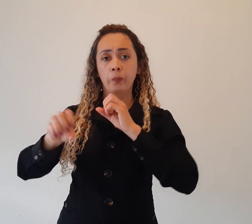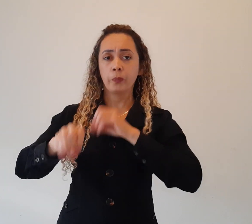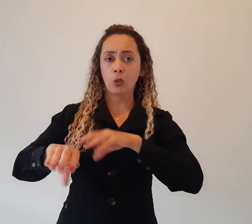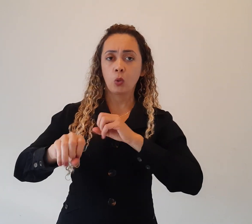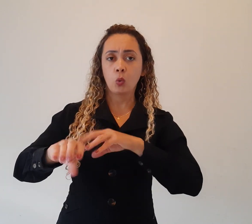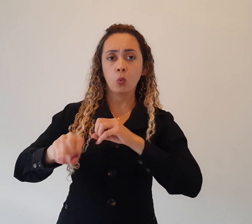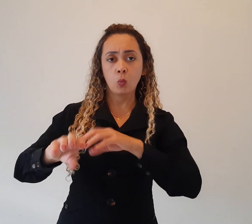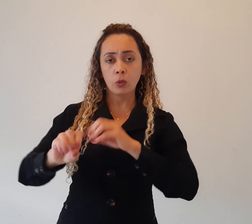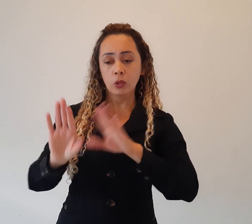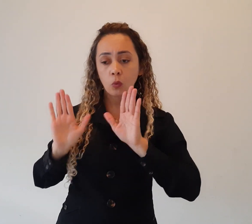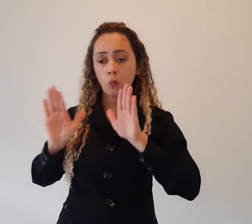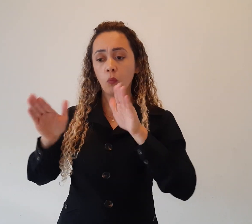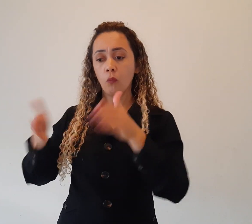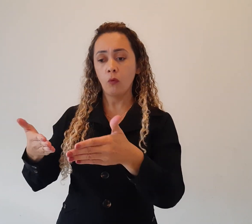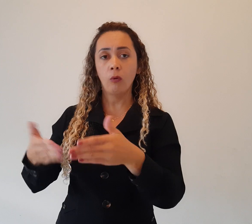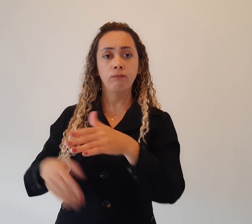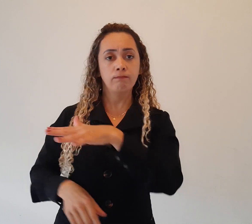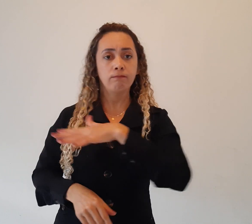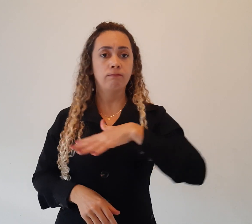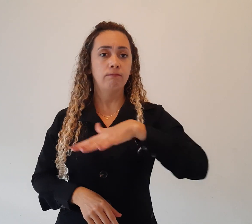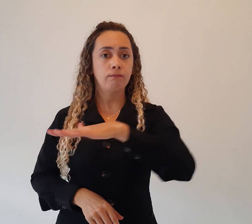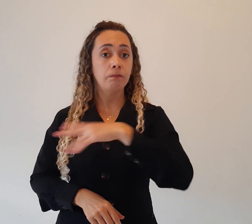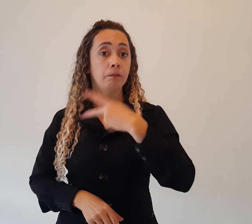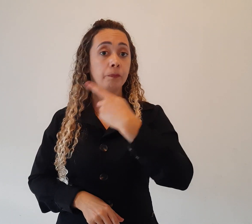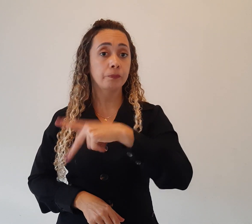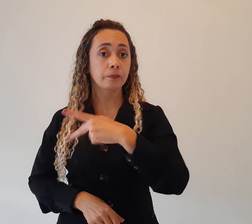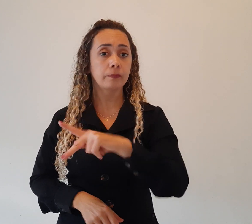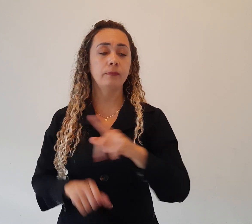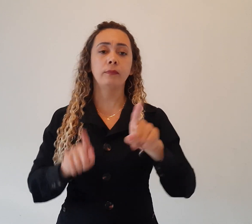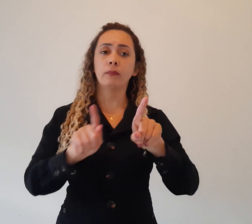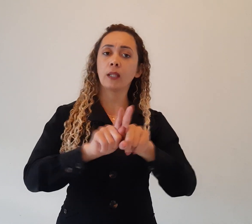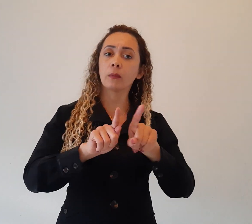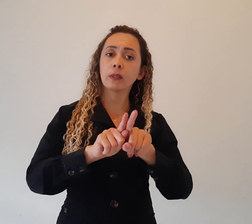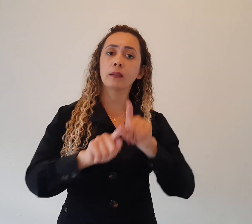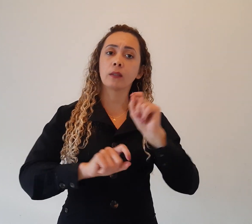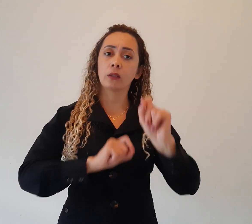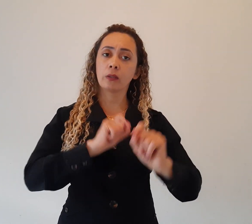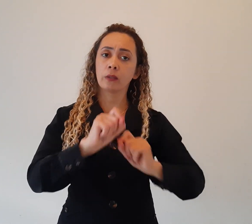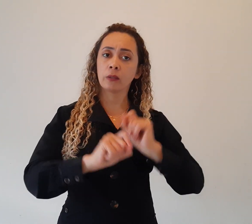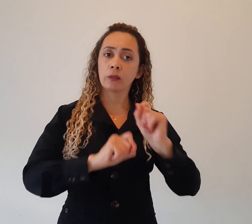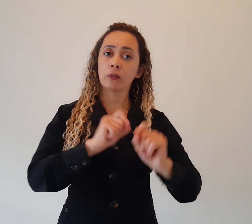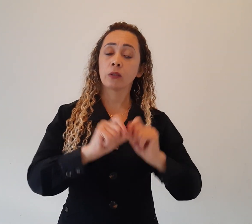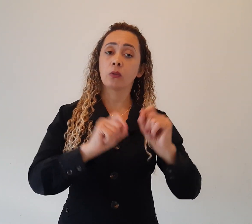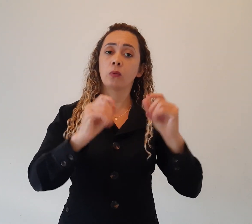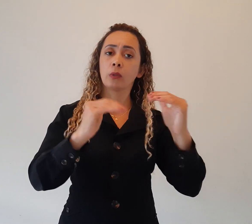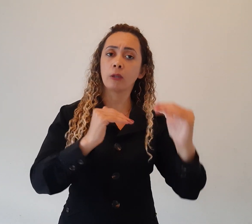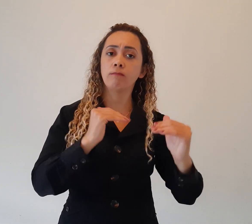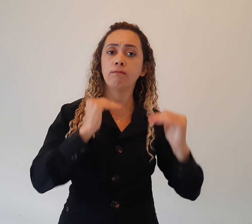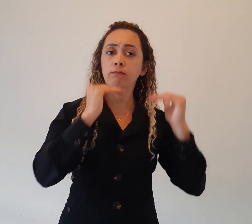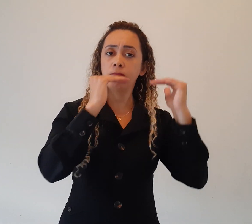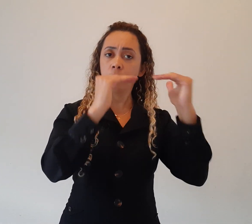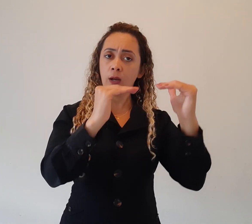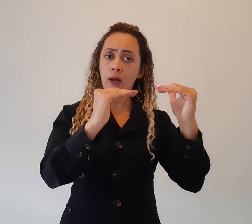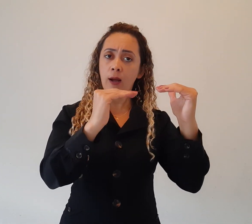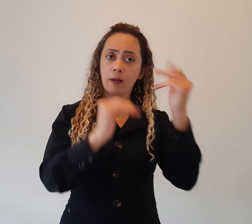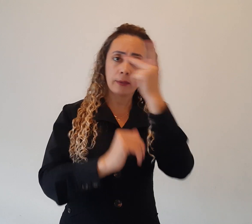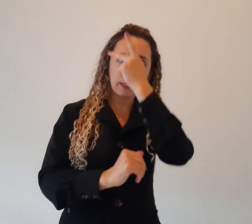fundamentada na catequese. Já os do alto, que seriam os homens bons e os filhos dessa